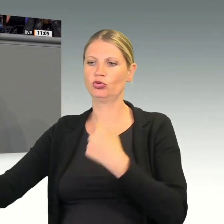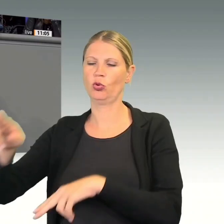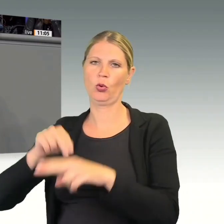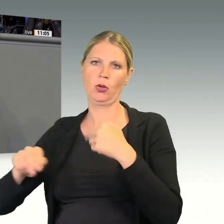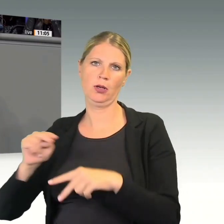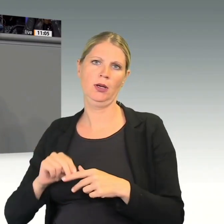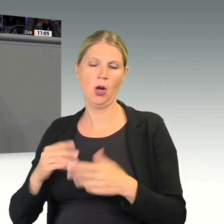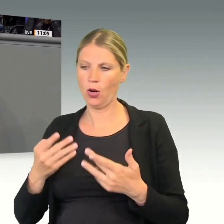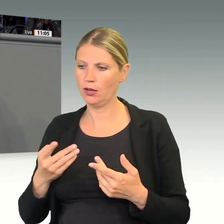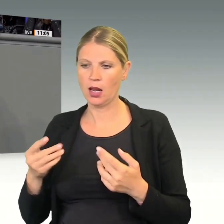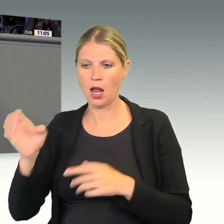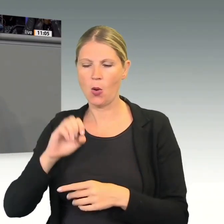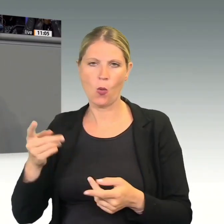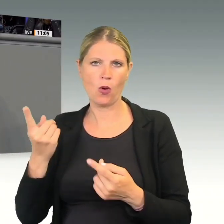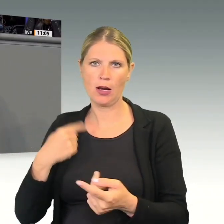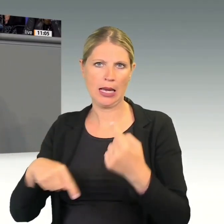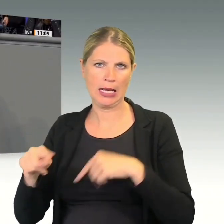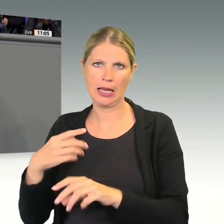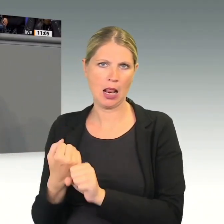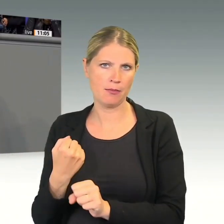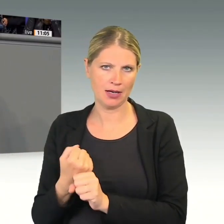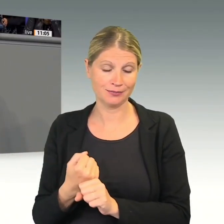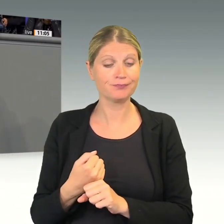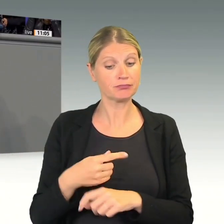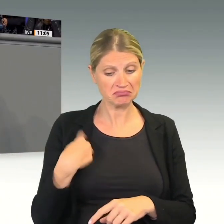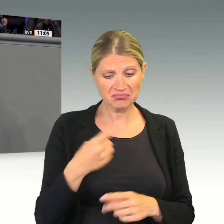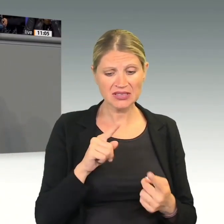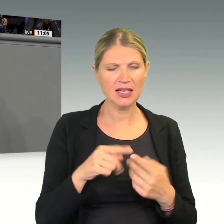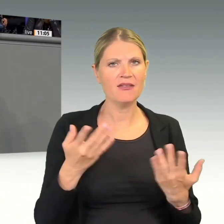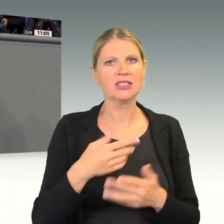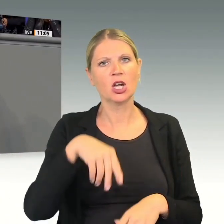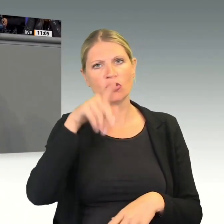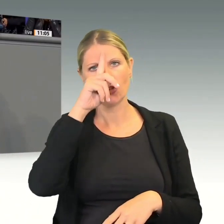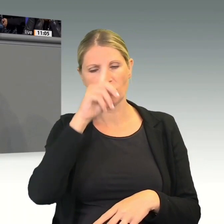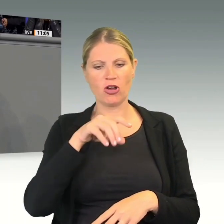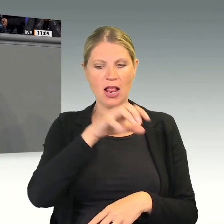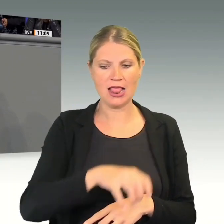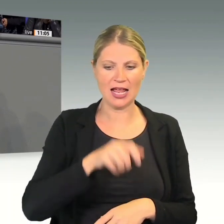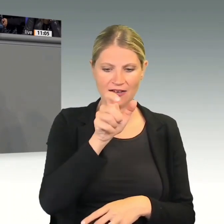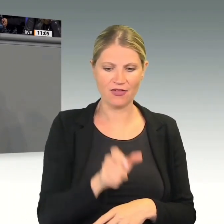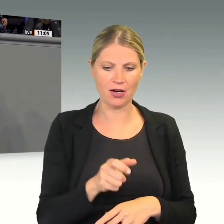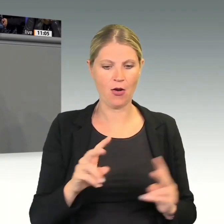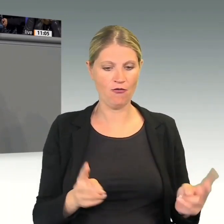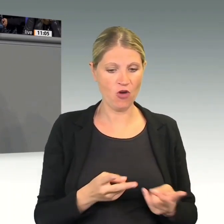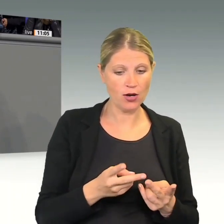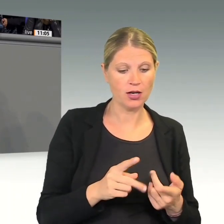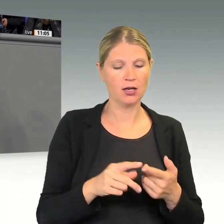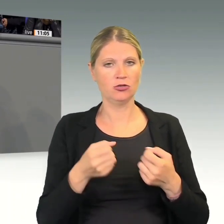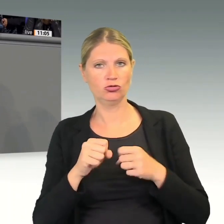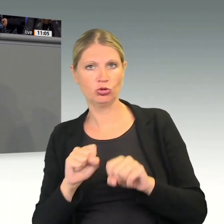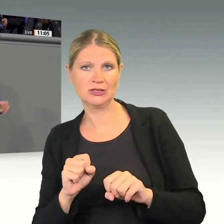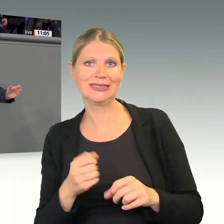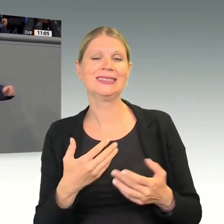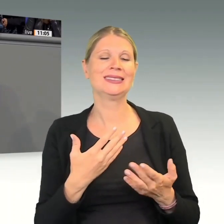Wir wollen unsere deutschen Landwirte fördern und schützen. Deshalb lehnen wir beide vorgelegten Anträge von der Union